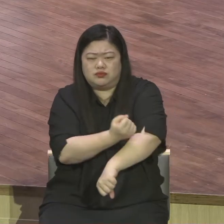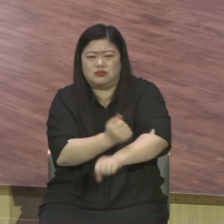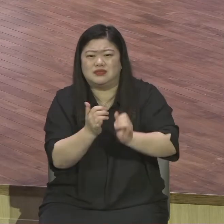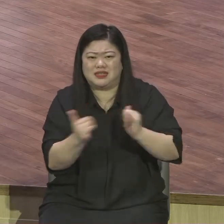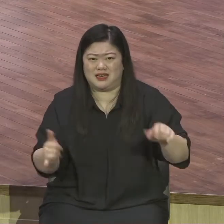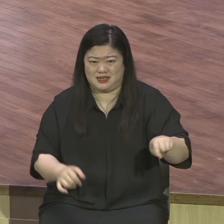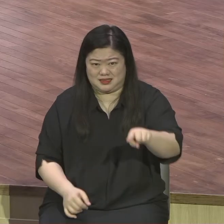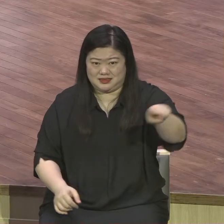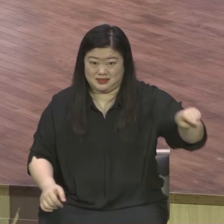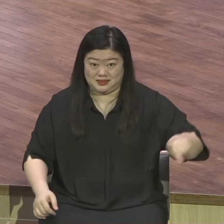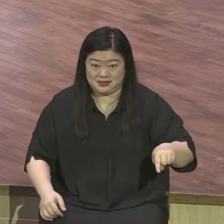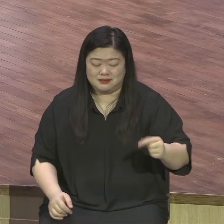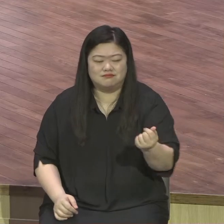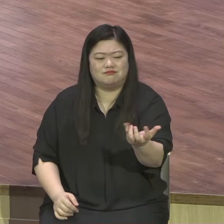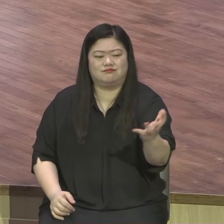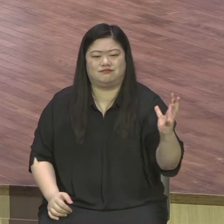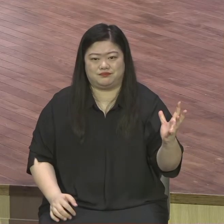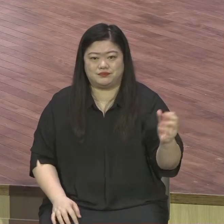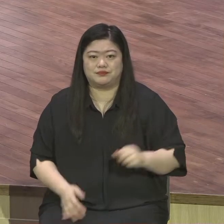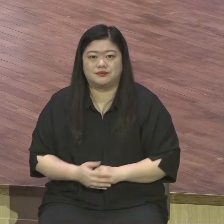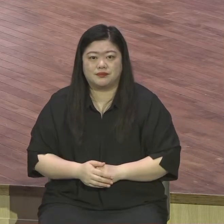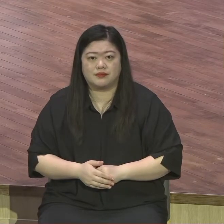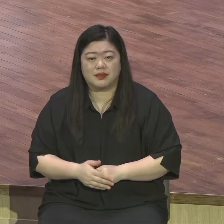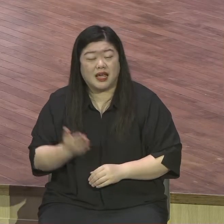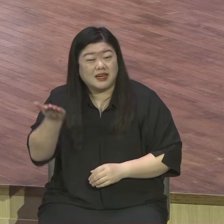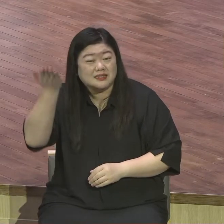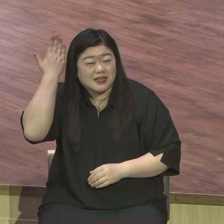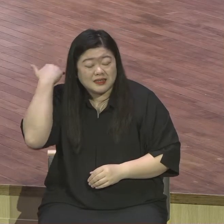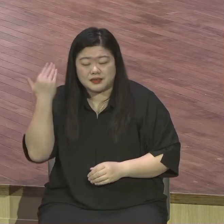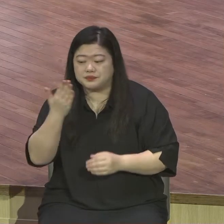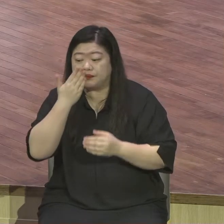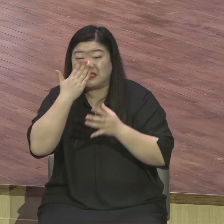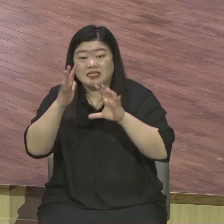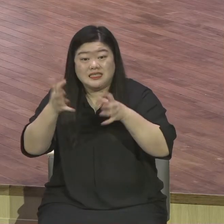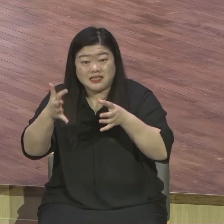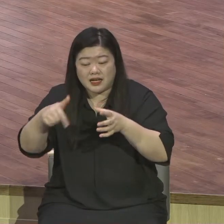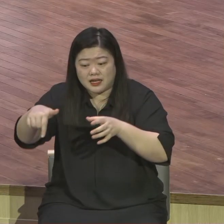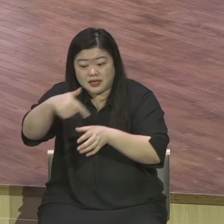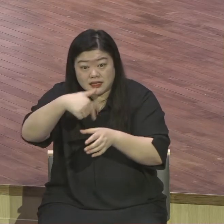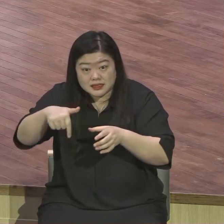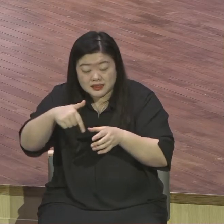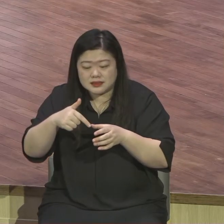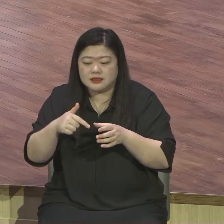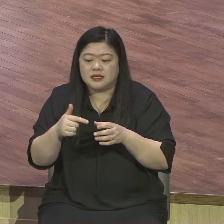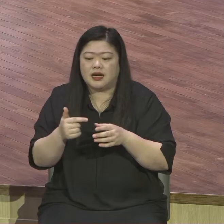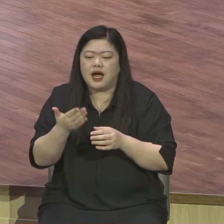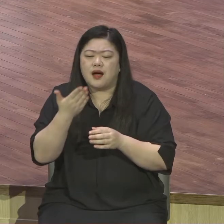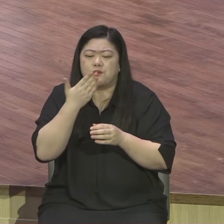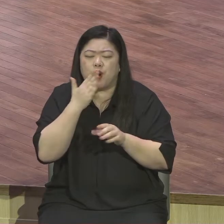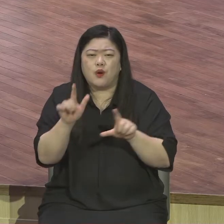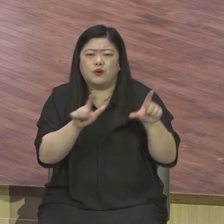당시 사회구조상 가장 힘든 생활을 하고 있던 사람들이 있었어요.